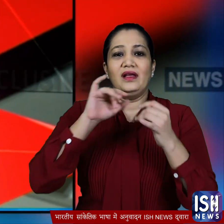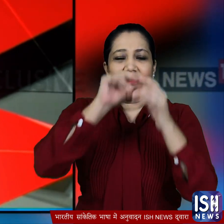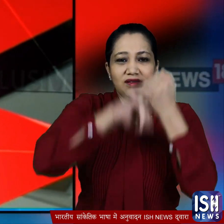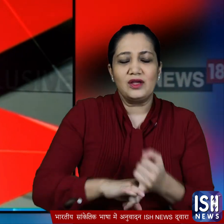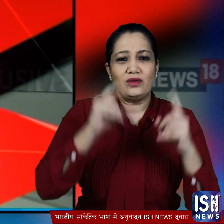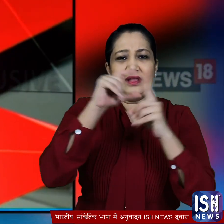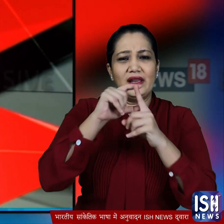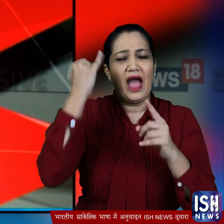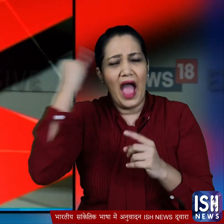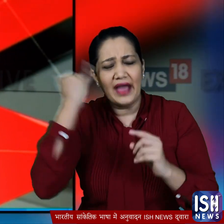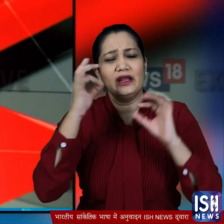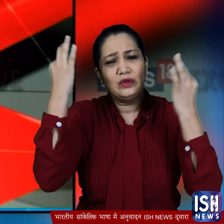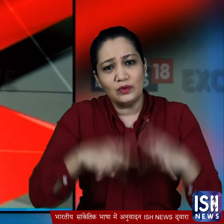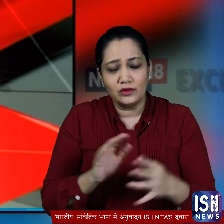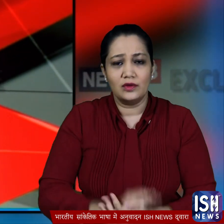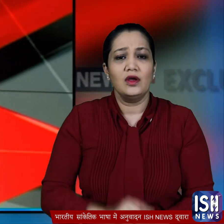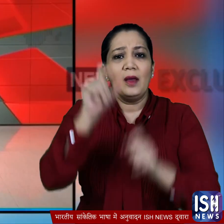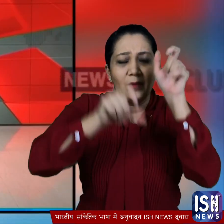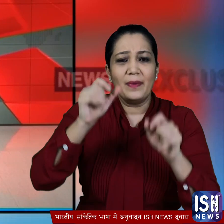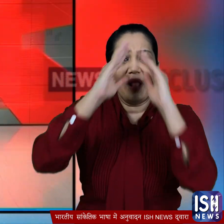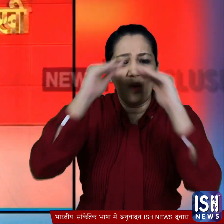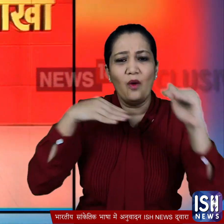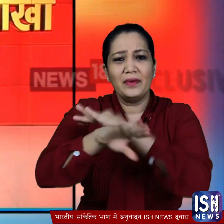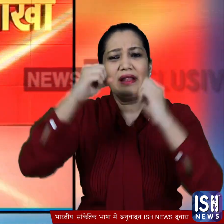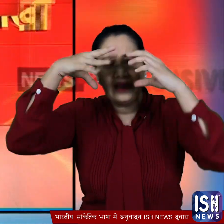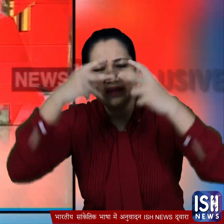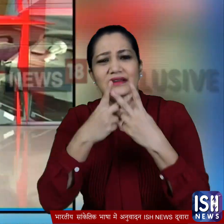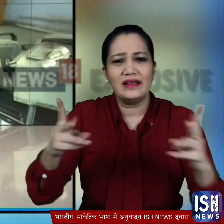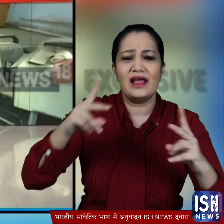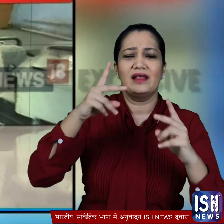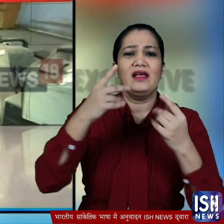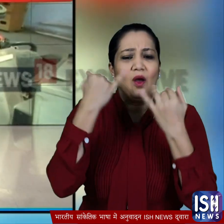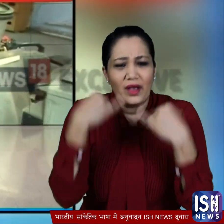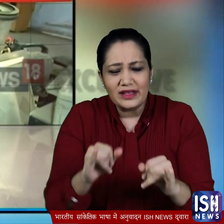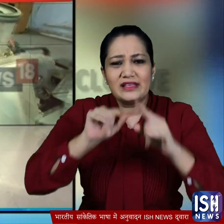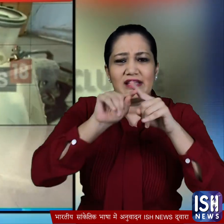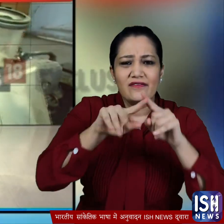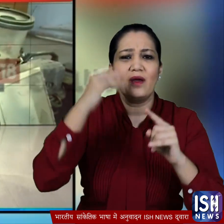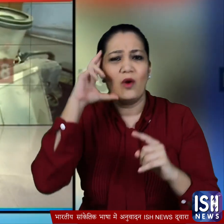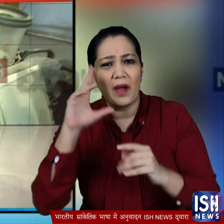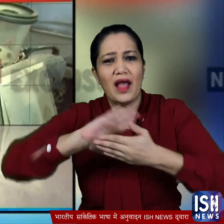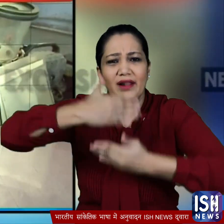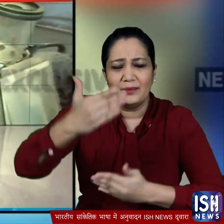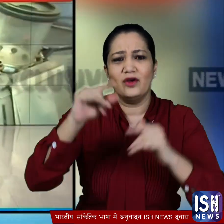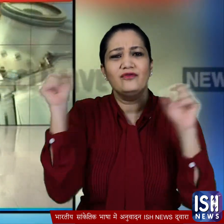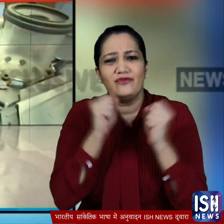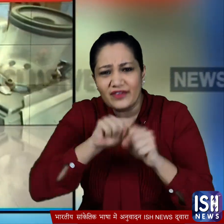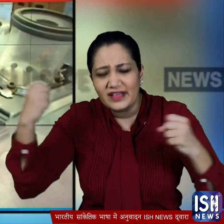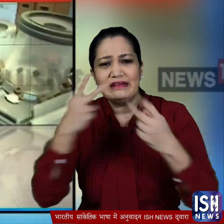एक ऐसी उजना ला रहा है जिसकी मदद से लोगों के घरों से इलेक्ट्रानिक कच्रा यानि बेकार हो चुके टीवी मुबाइल लैप्टॉप प्रिज जैसी चीजों को